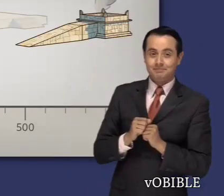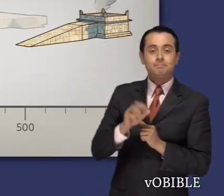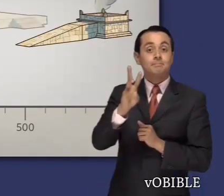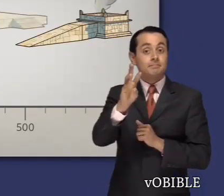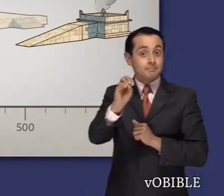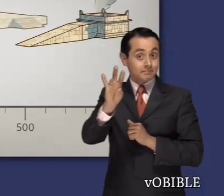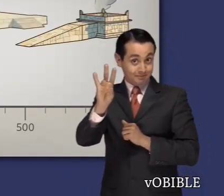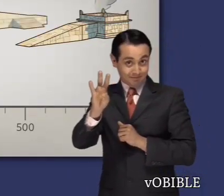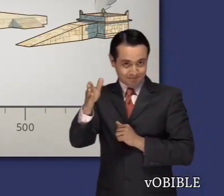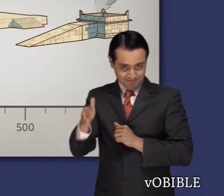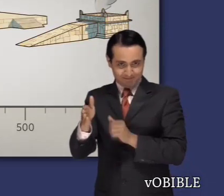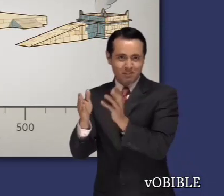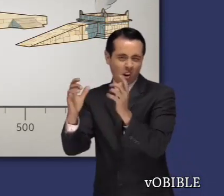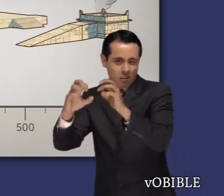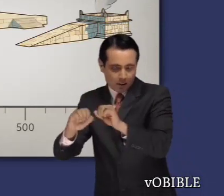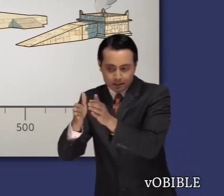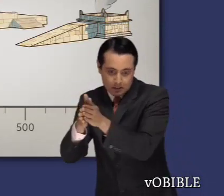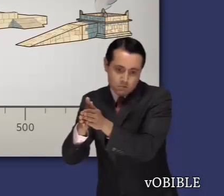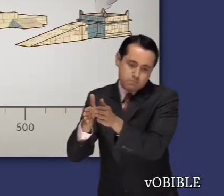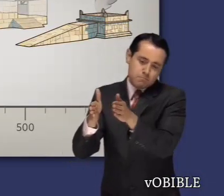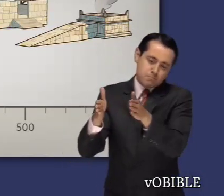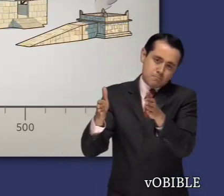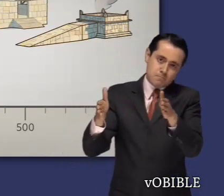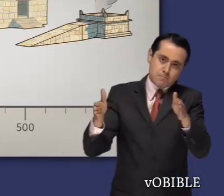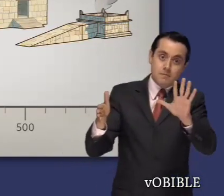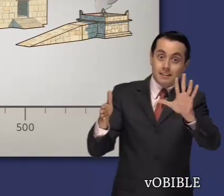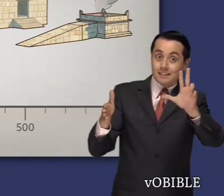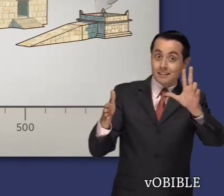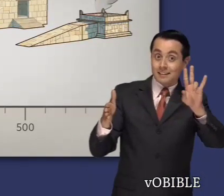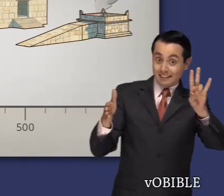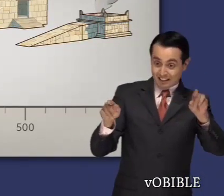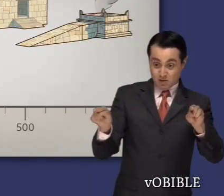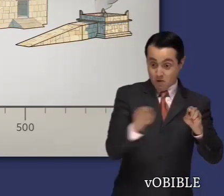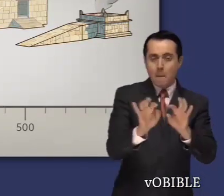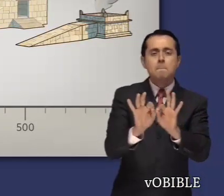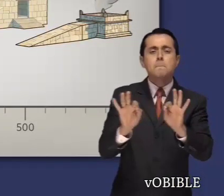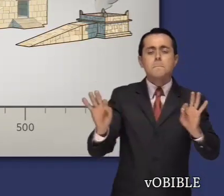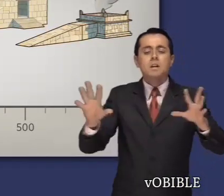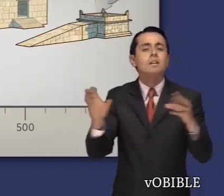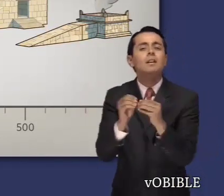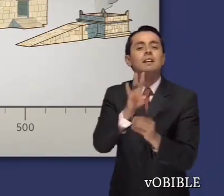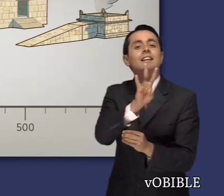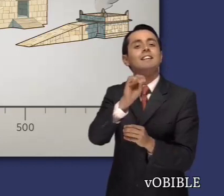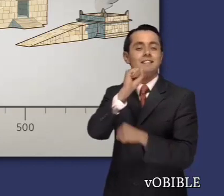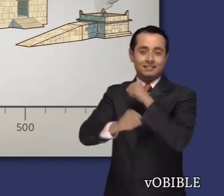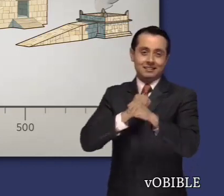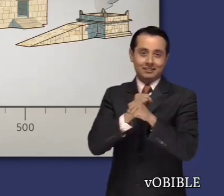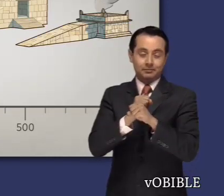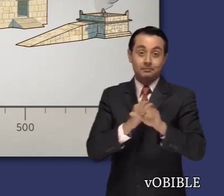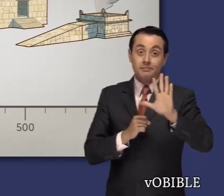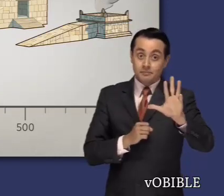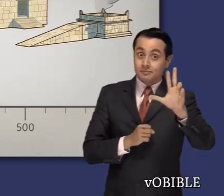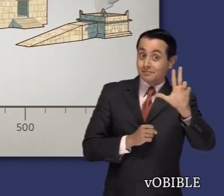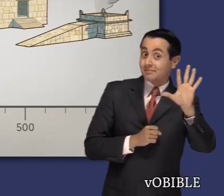Al año siguiente, se pusieron los fundamentos del templo. Y aunque los enemigos pararon las obras por un tiempo, la